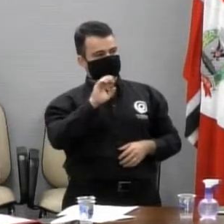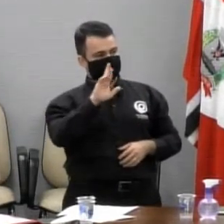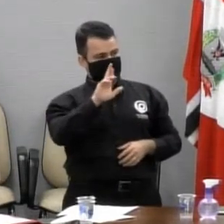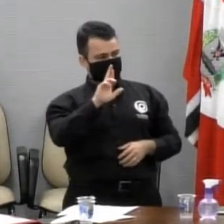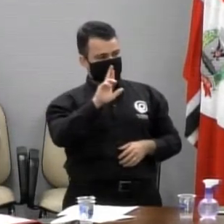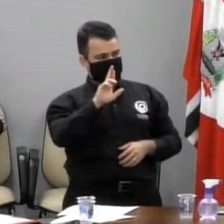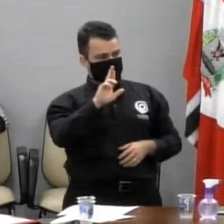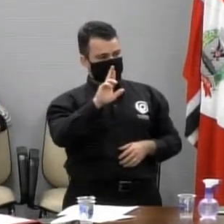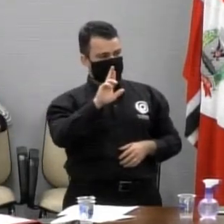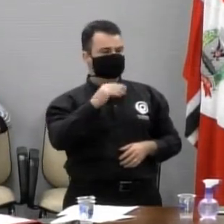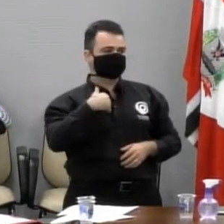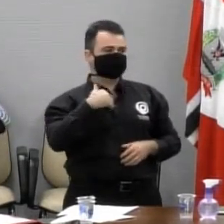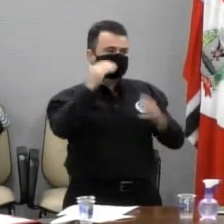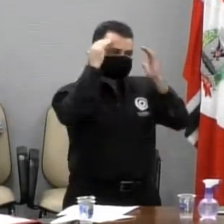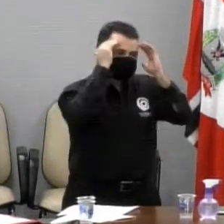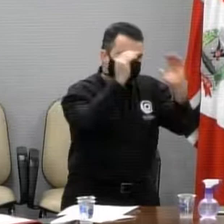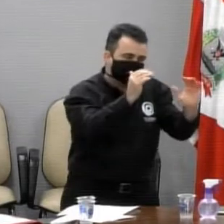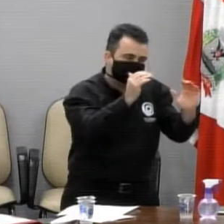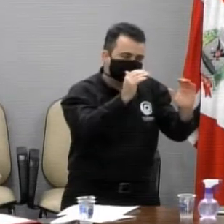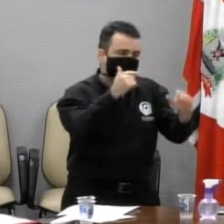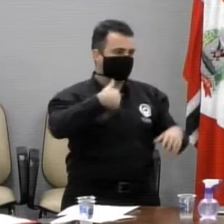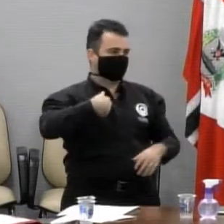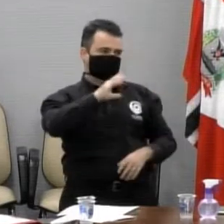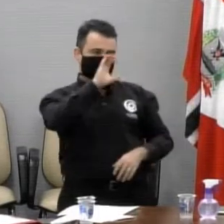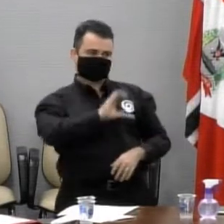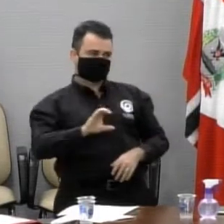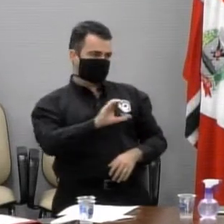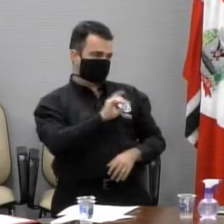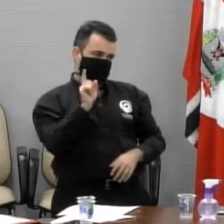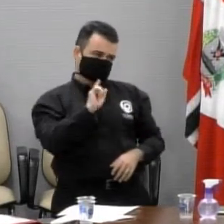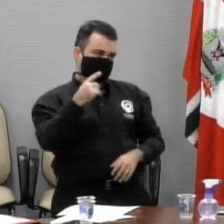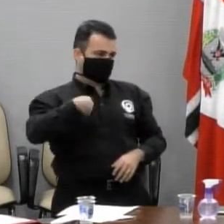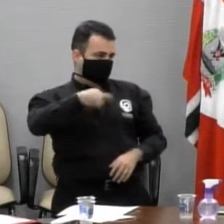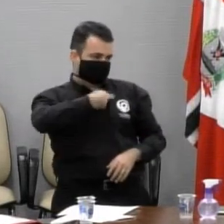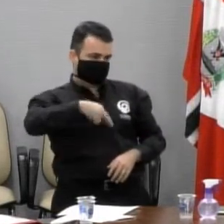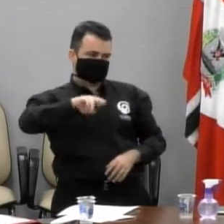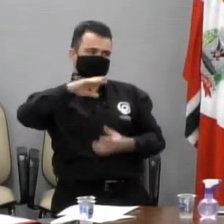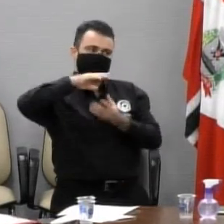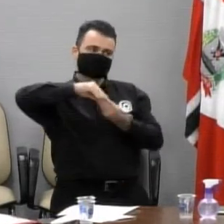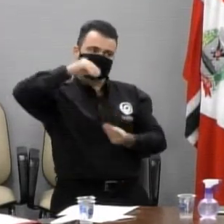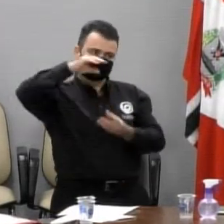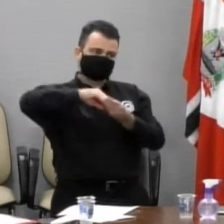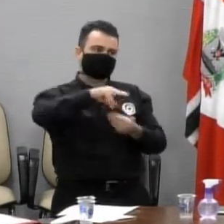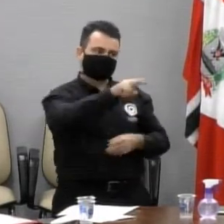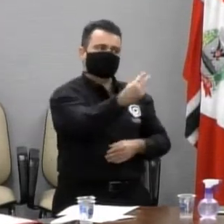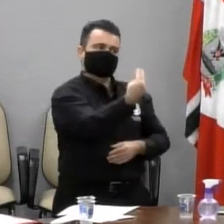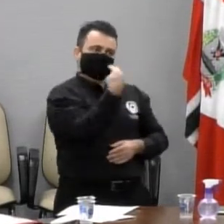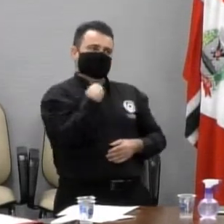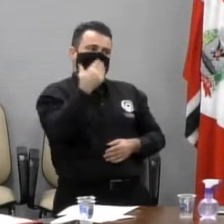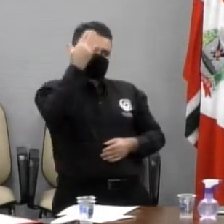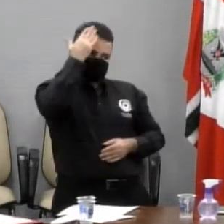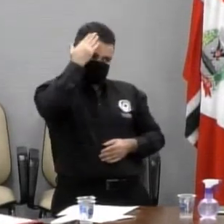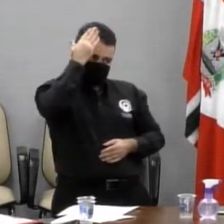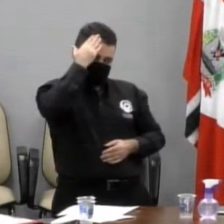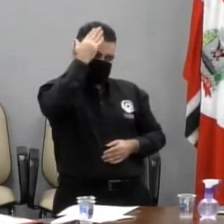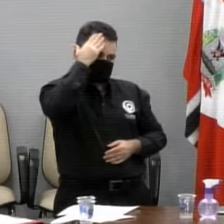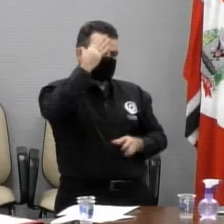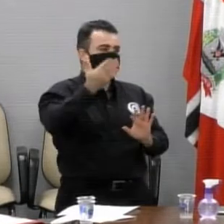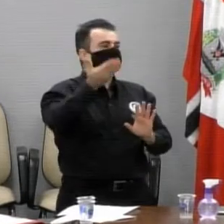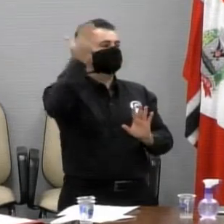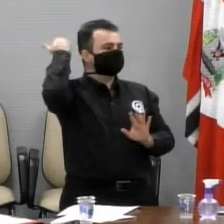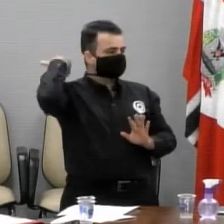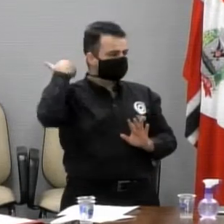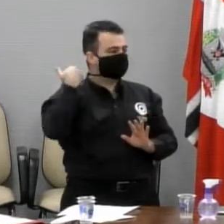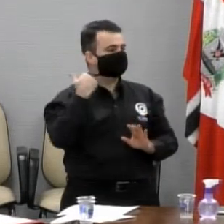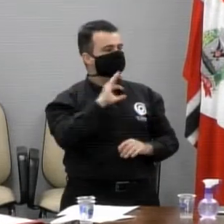católico, sou espírita, todo mundo sabe disso e ele também, mesmo sabendo disso, já esteve na delegacia onde eu